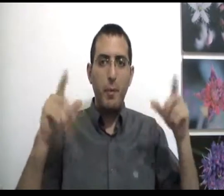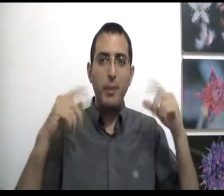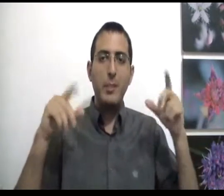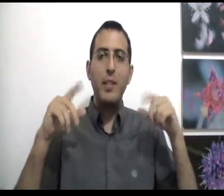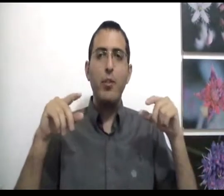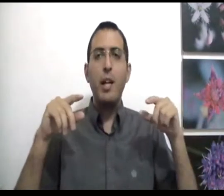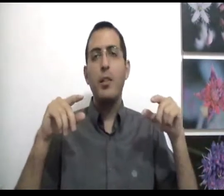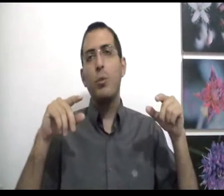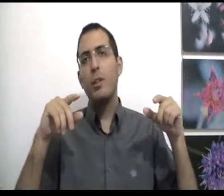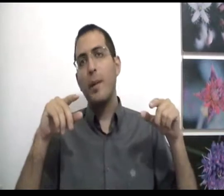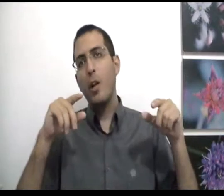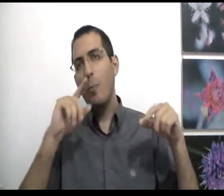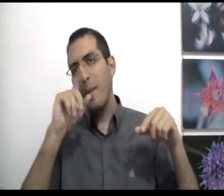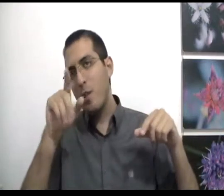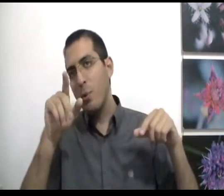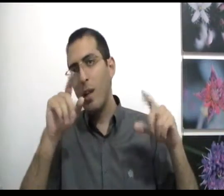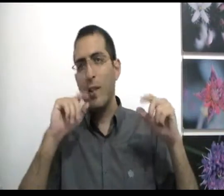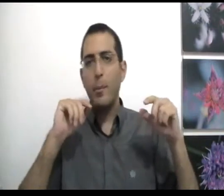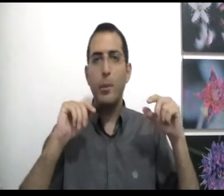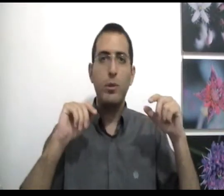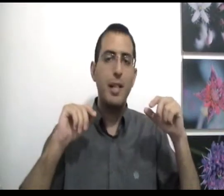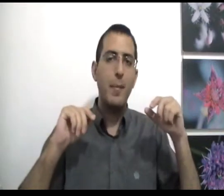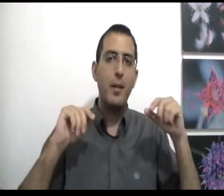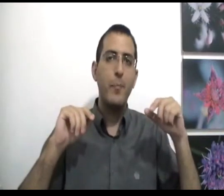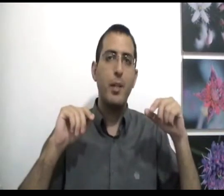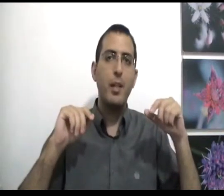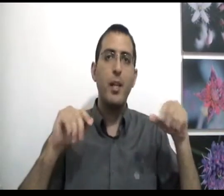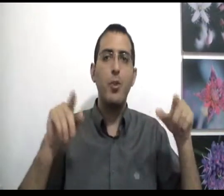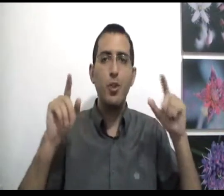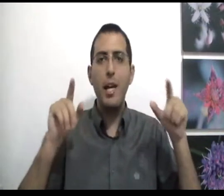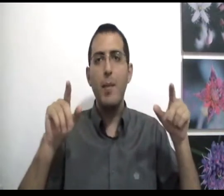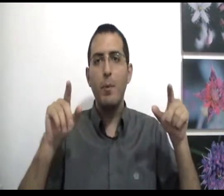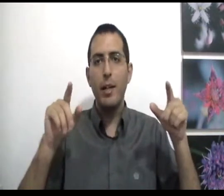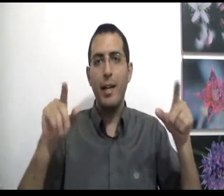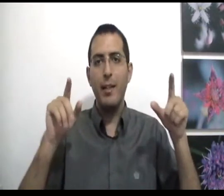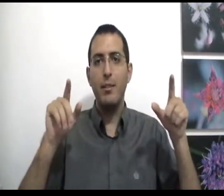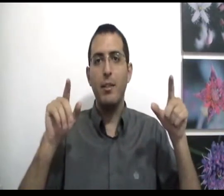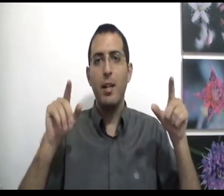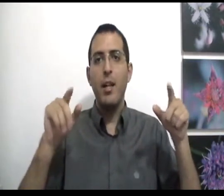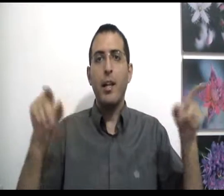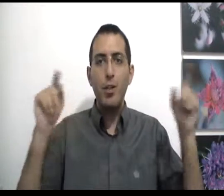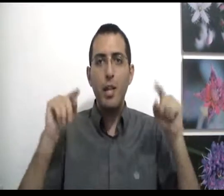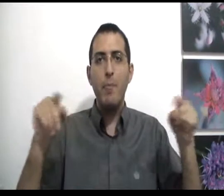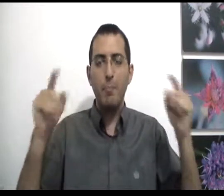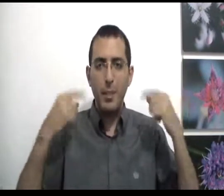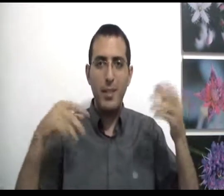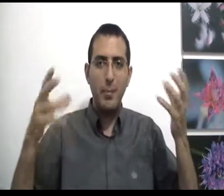ובפרספקטיבה של האחדורת גם כי לא אומרים יש פה קיר ואין פה מטוס למה? כי שניהם אחד כי שניהם מצד